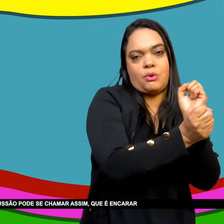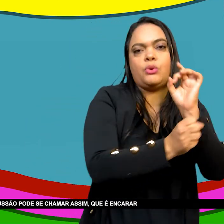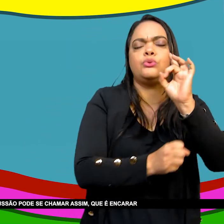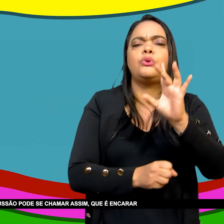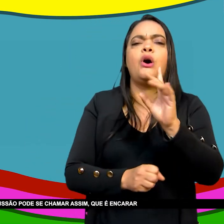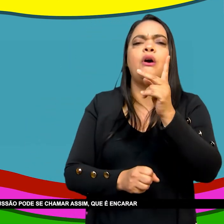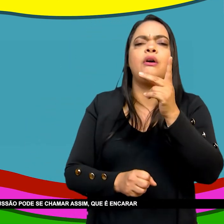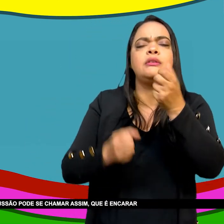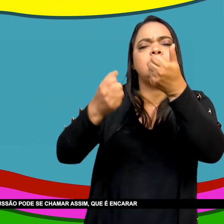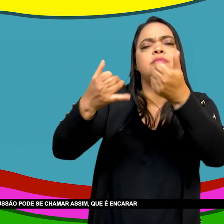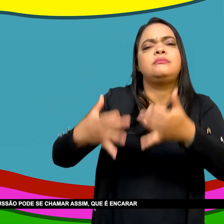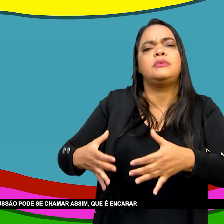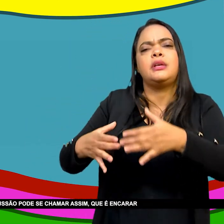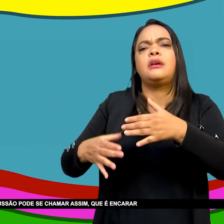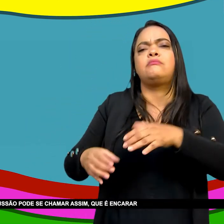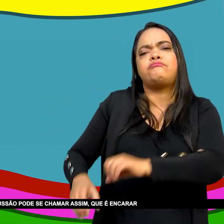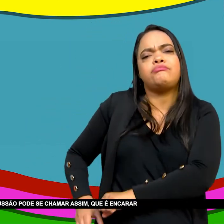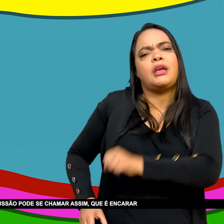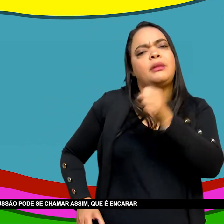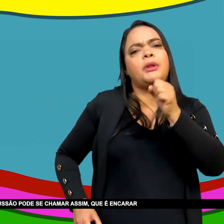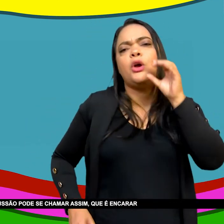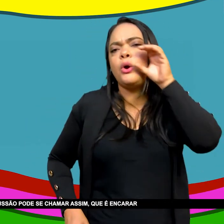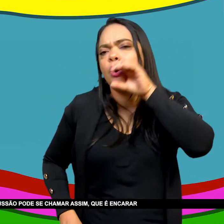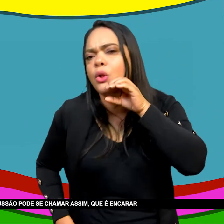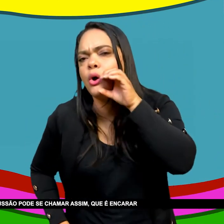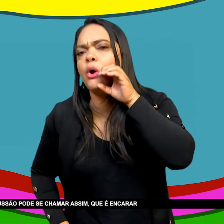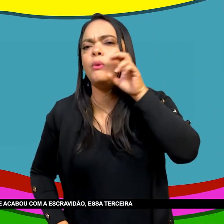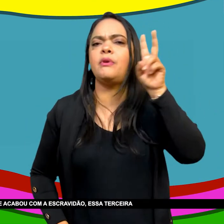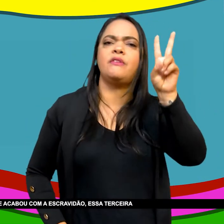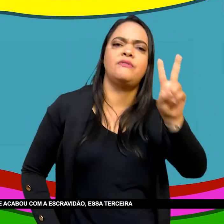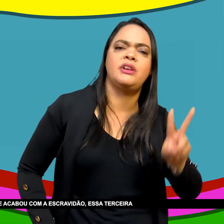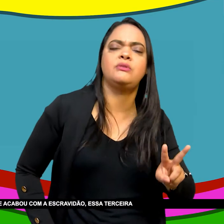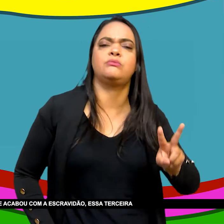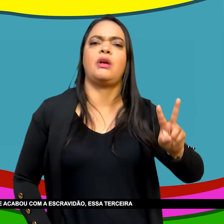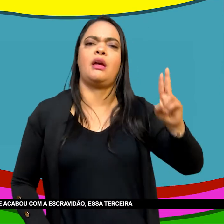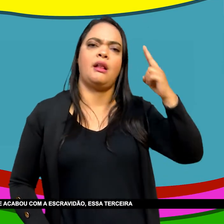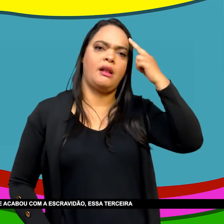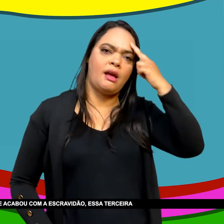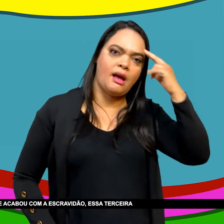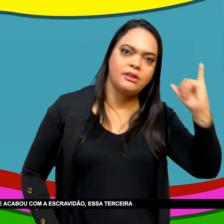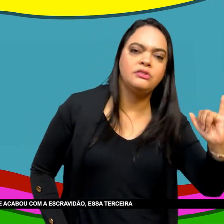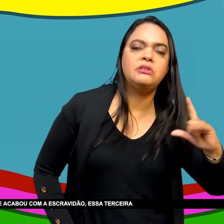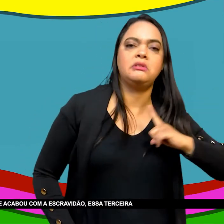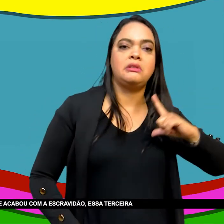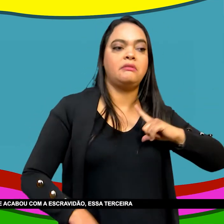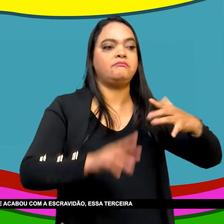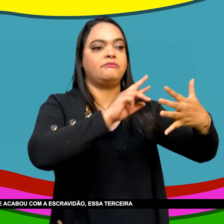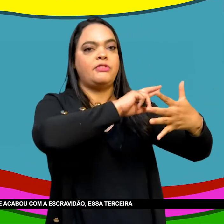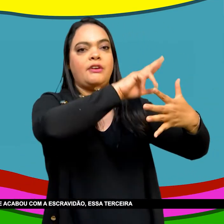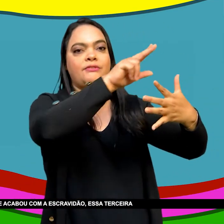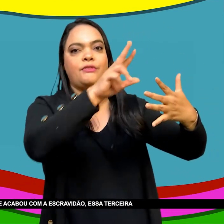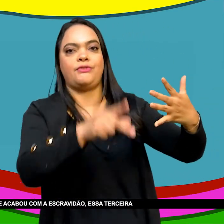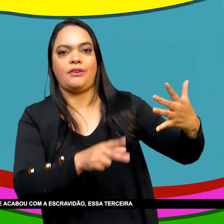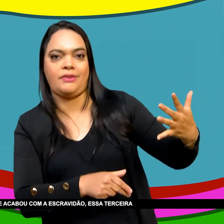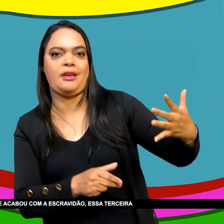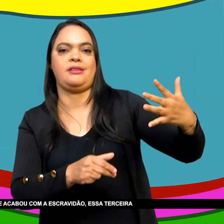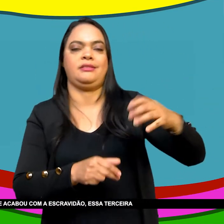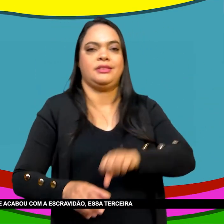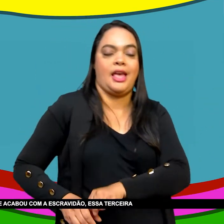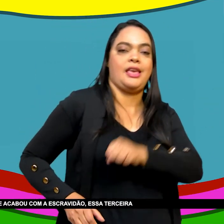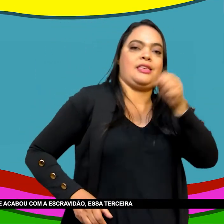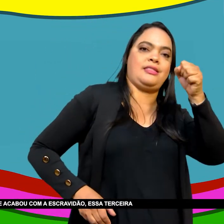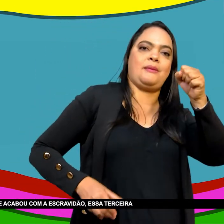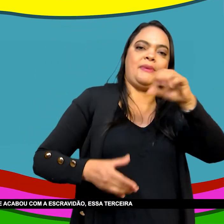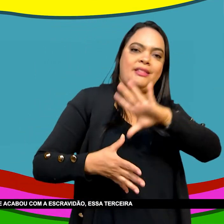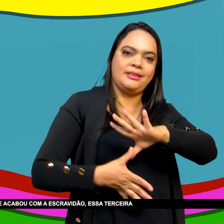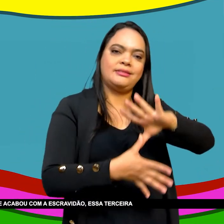chamar assim Que é Encarar o Haiti Como uma